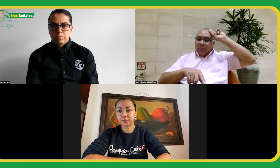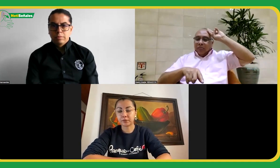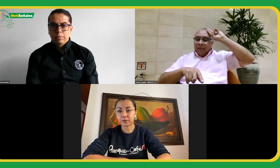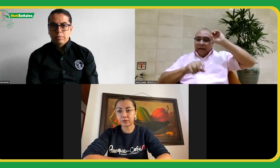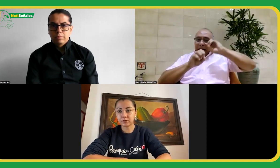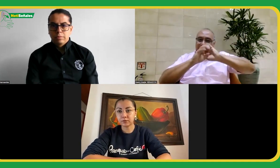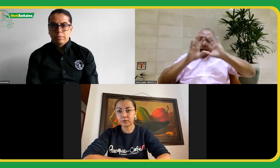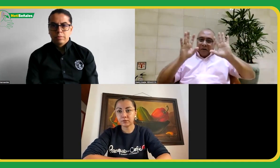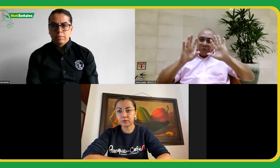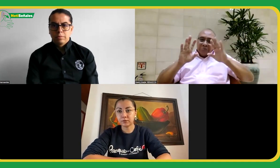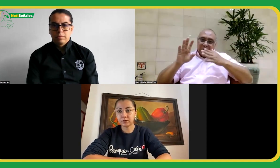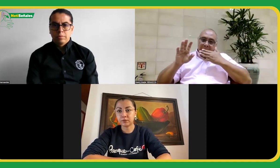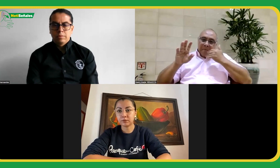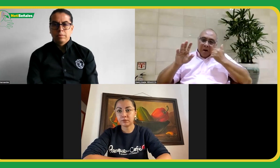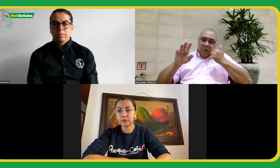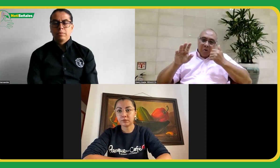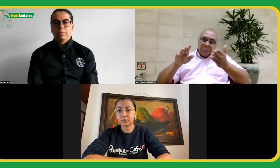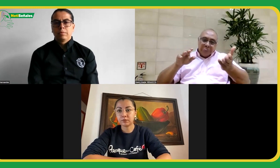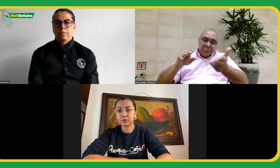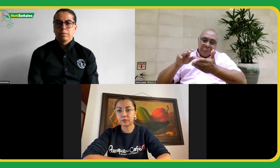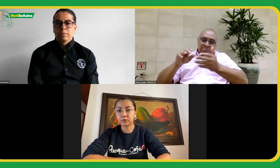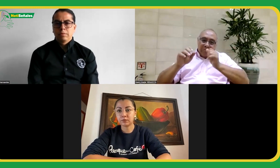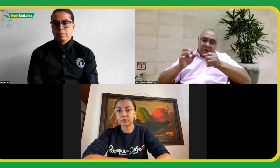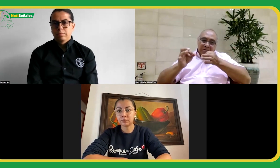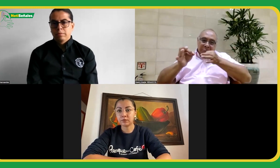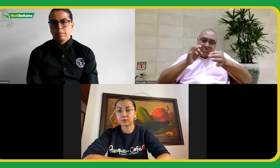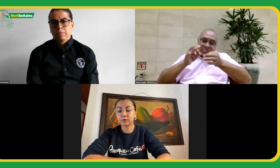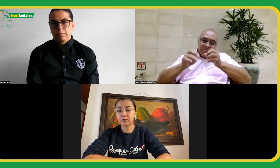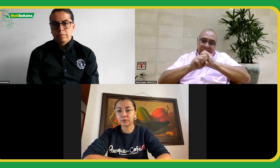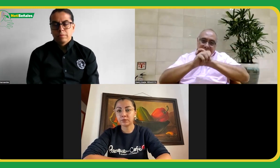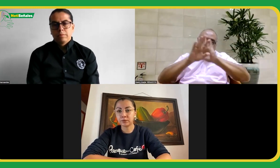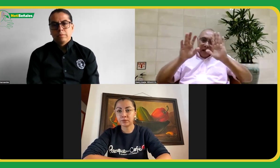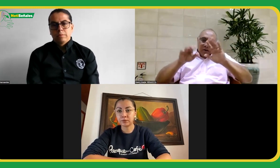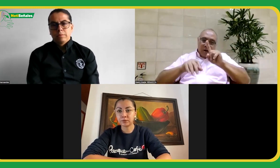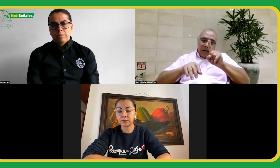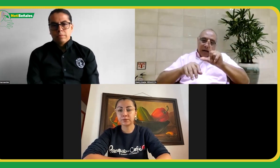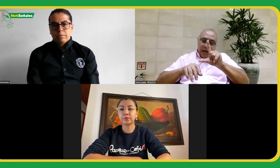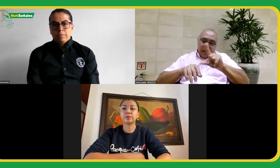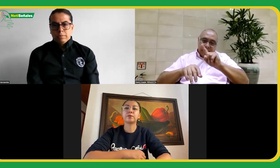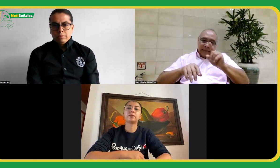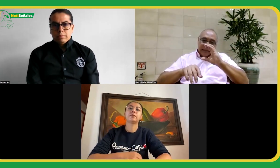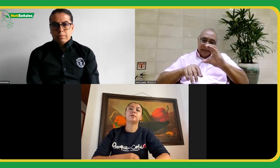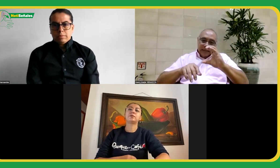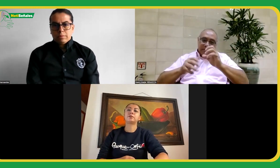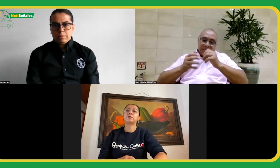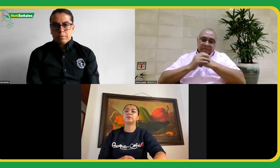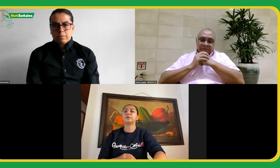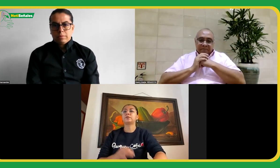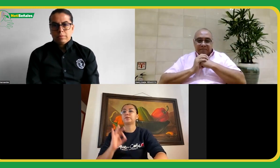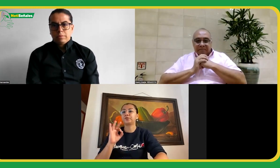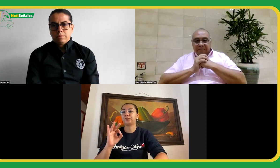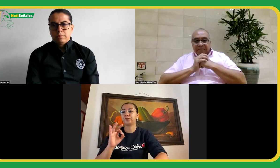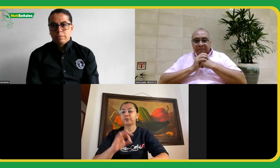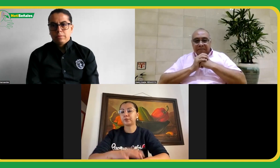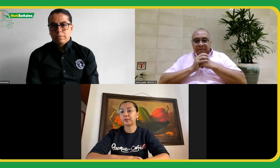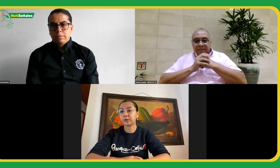malinterpretarlo, no es claro para ellos. Creo que es mejor que lo explicáramos en lengua de señas colombiana. Adelante. Correcto.